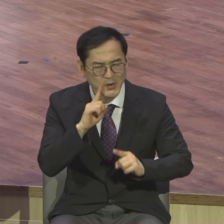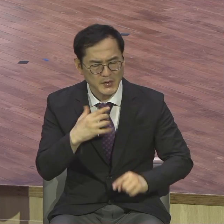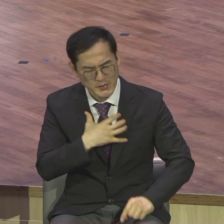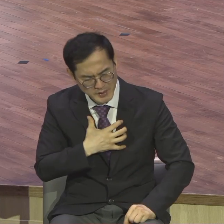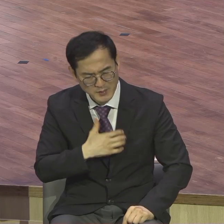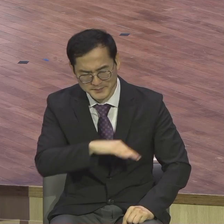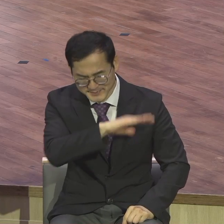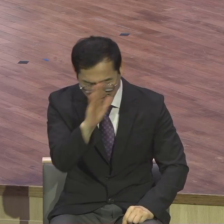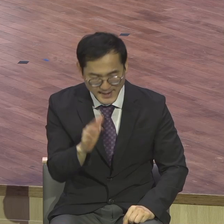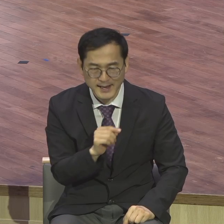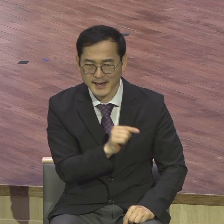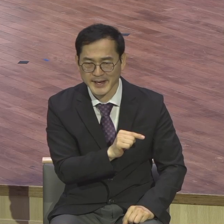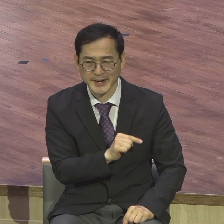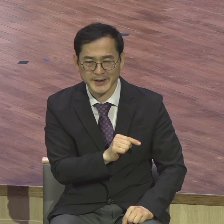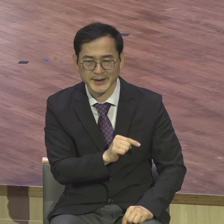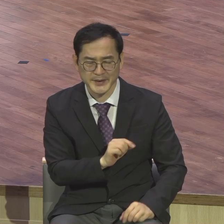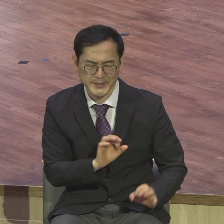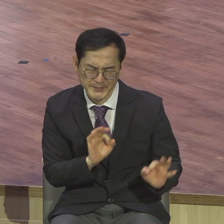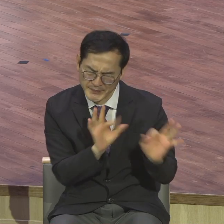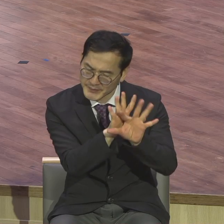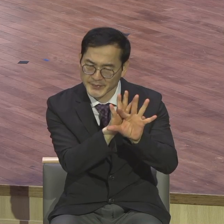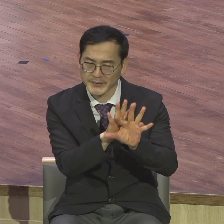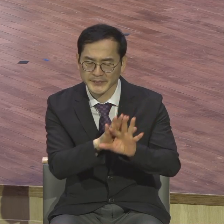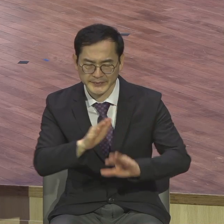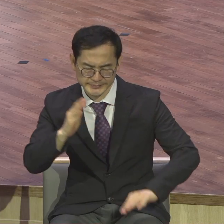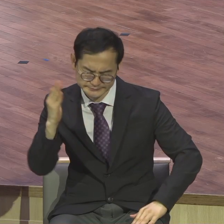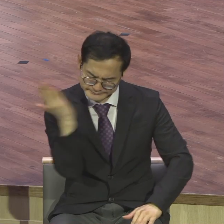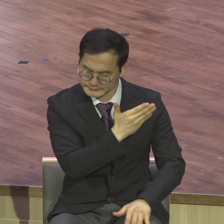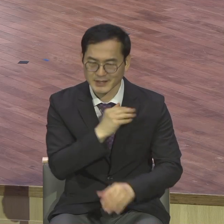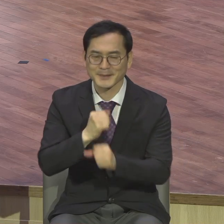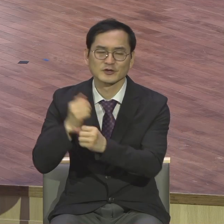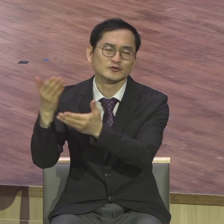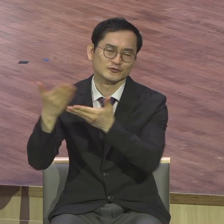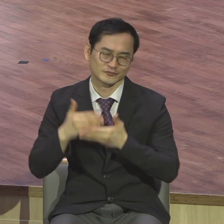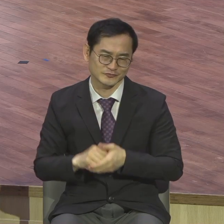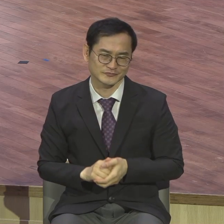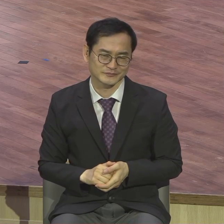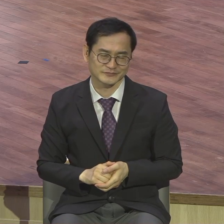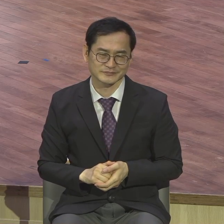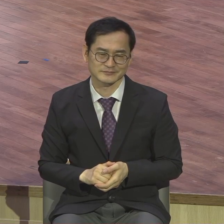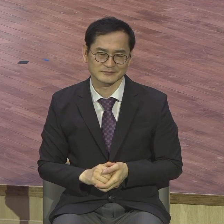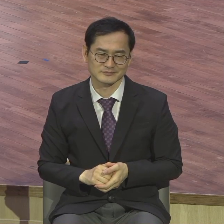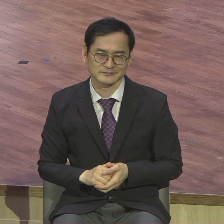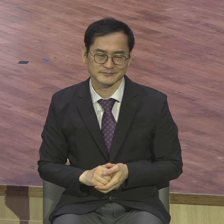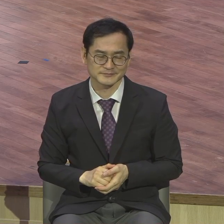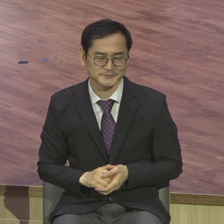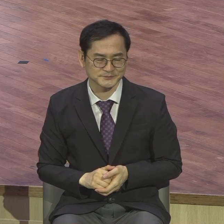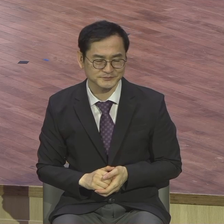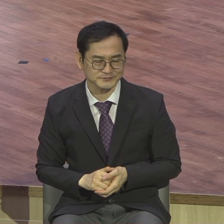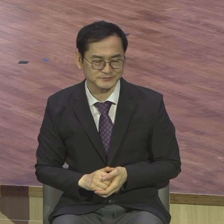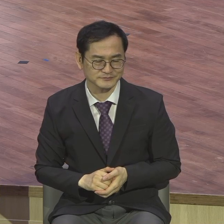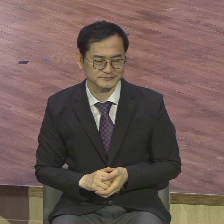열등의식 모든 걸 다 치유하시고 하나님의 도구로 서시는데 서시도록 하나님이 만드시구나